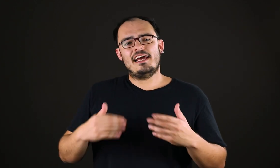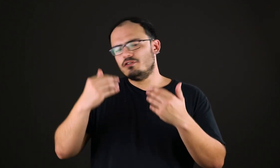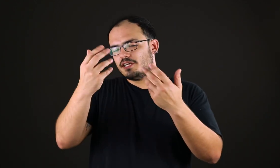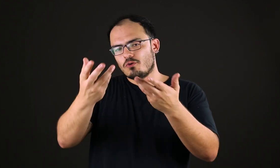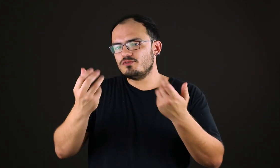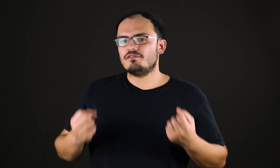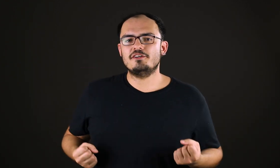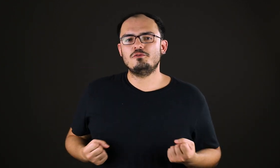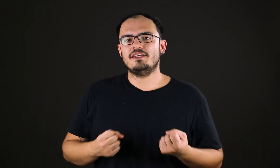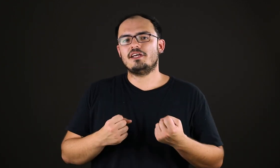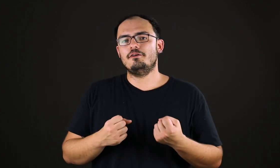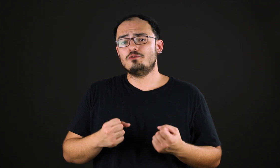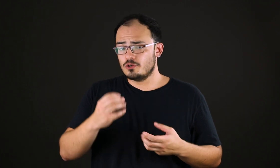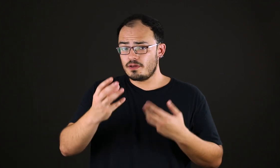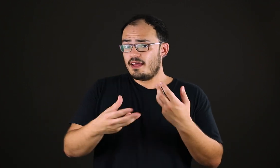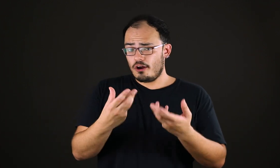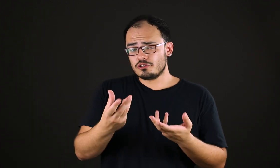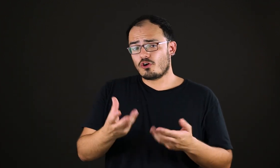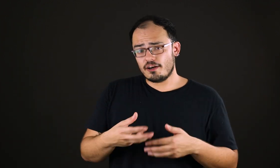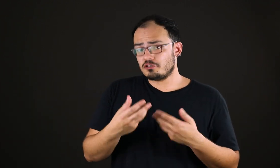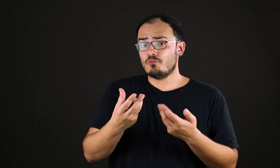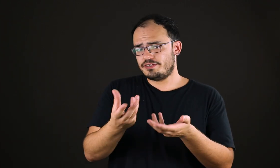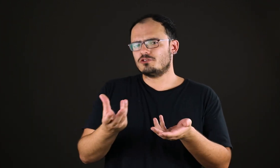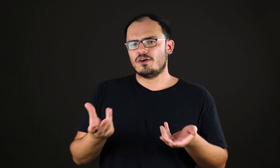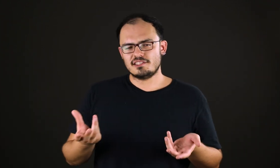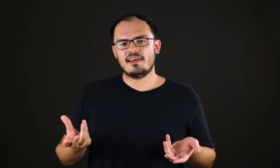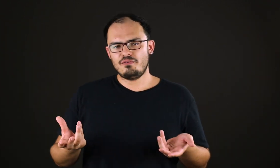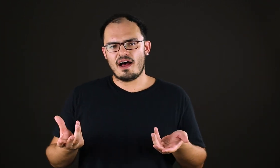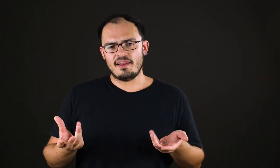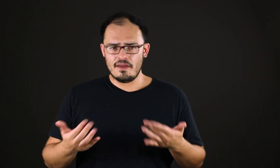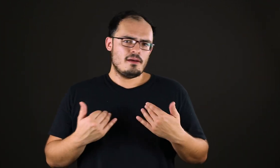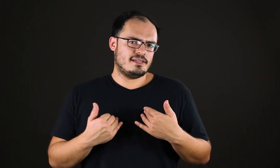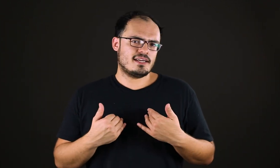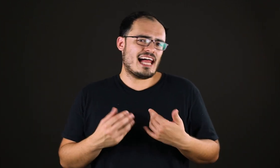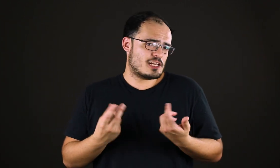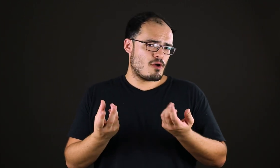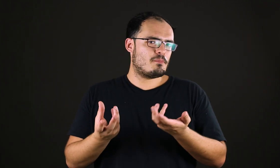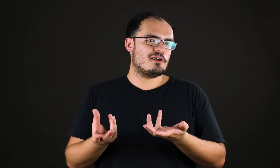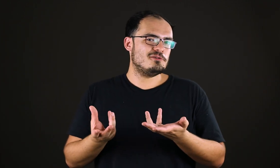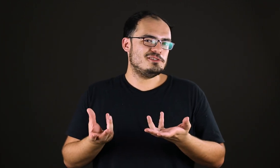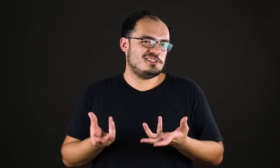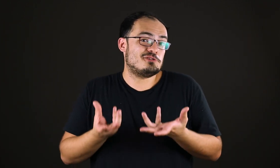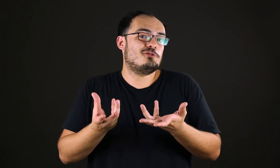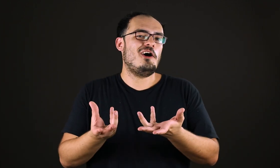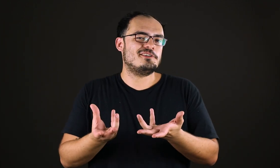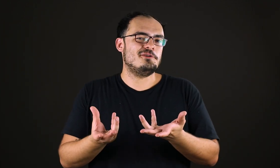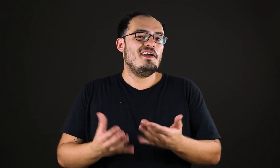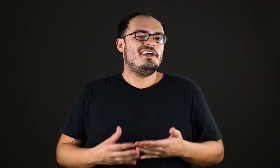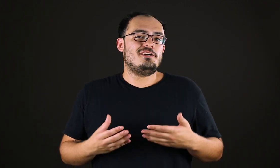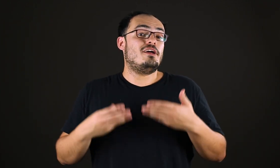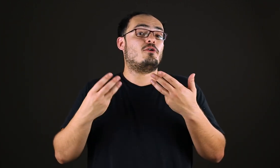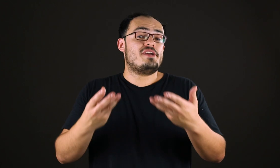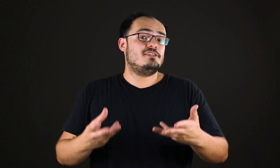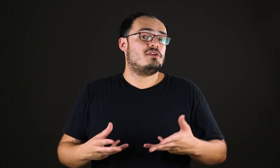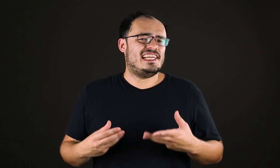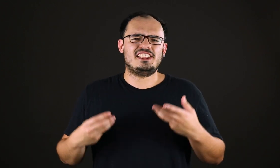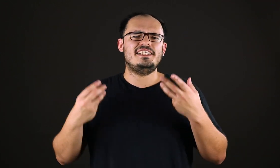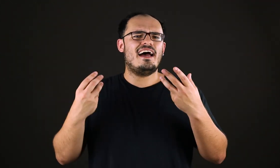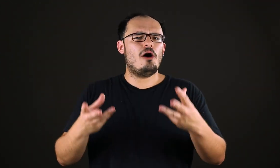Você encontra facilmente aí no YouTube. Eu discordo de muitas coisas que ele fala, mas é claro, não é porque eu discordo que eu não reconheço que ele é genial,